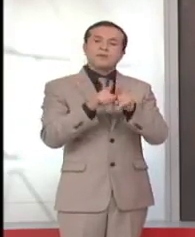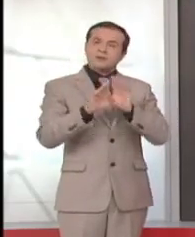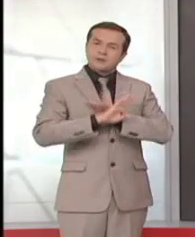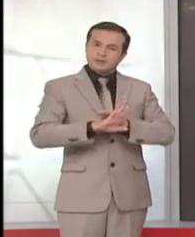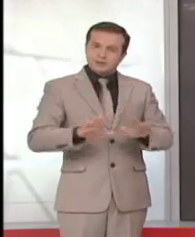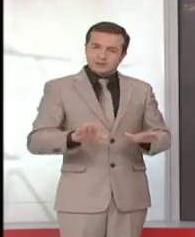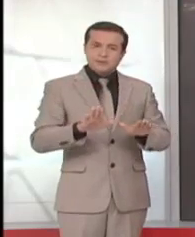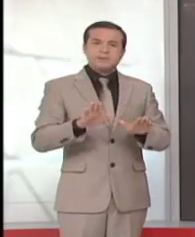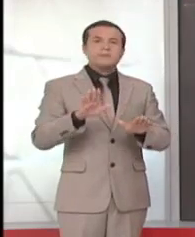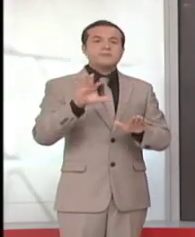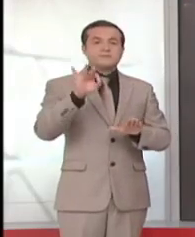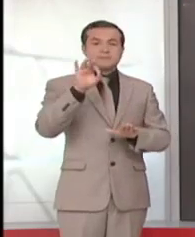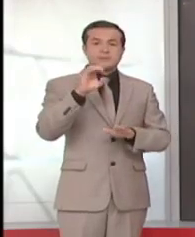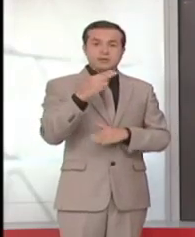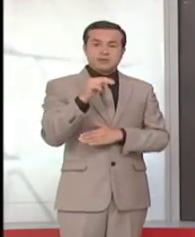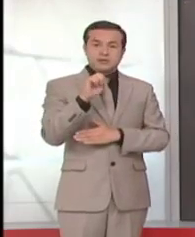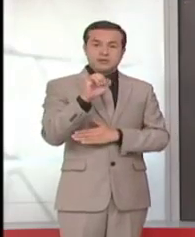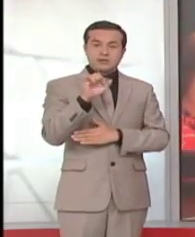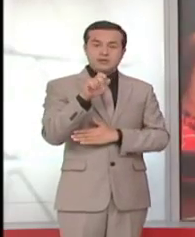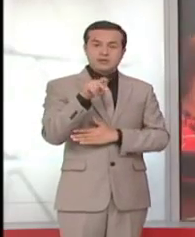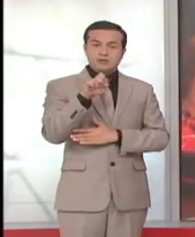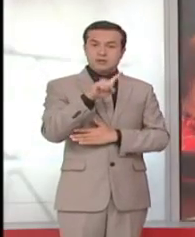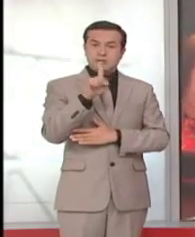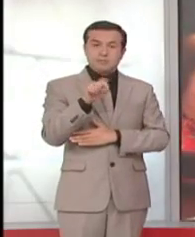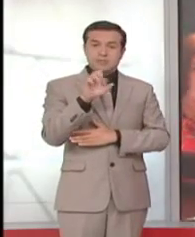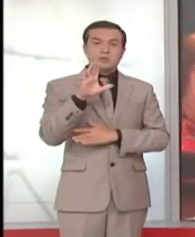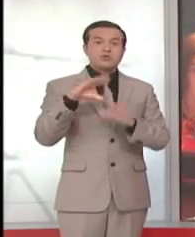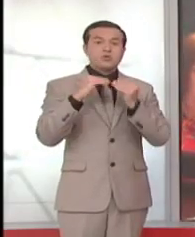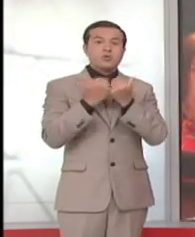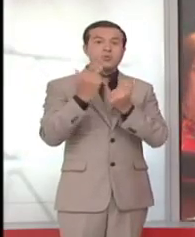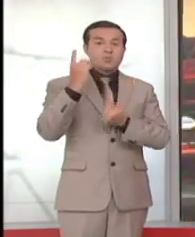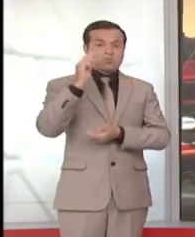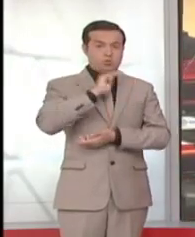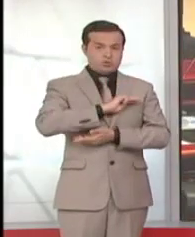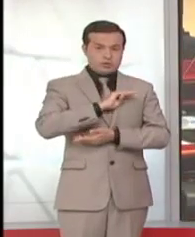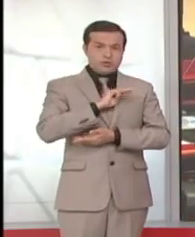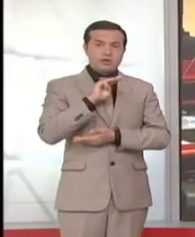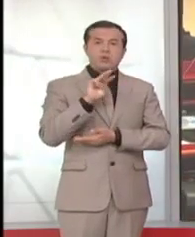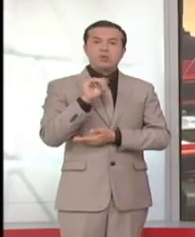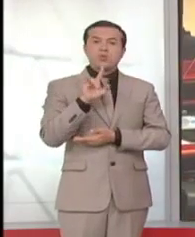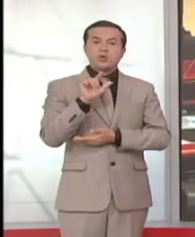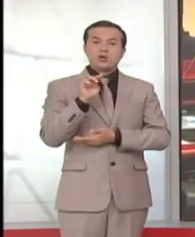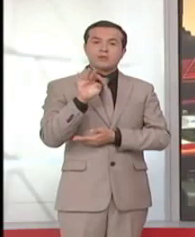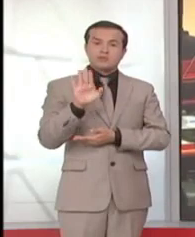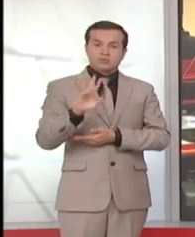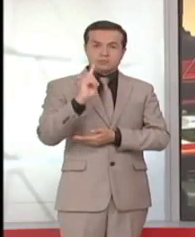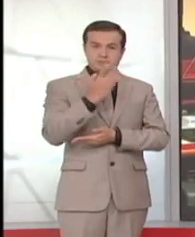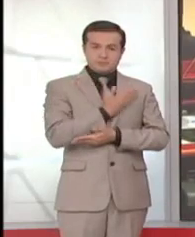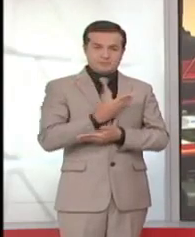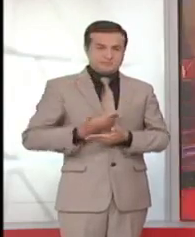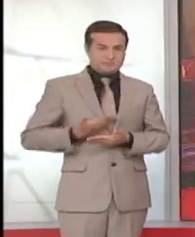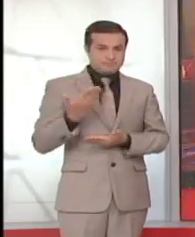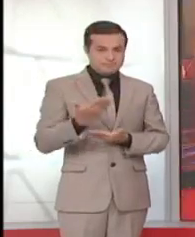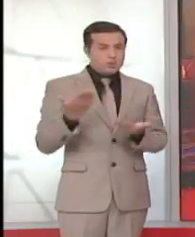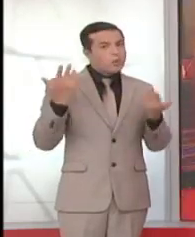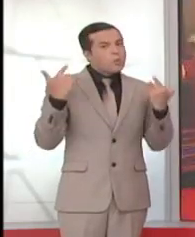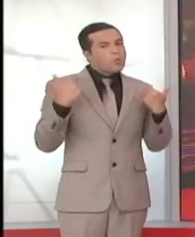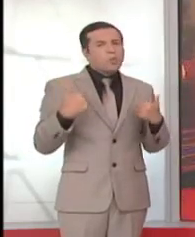completa la elección con Héctor Yepes, de Creo en la presidencia de gobiernos autónomos y Vilma Andrade de la IDE como vicepresidenta. Cualquiera sea la